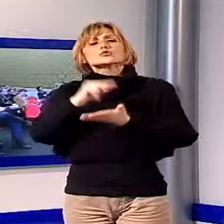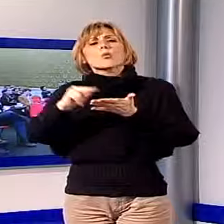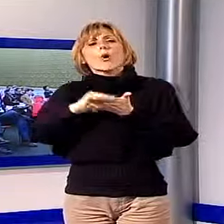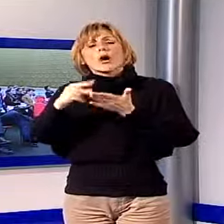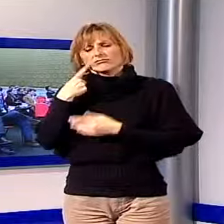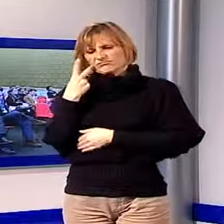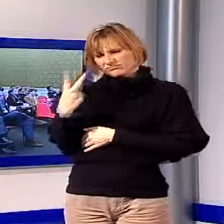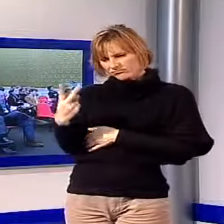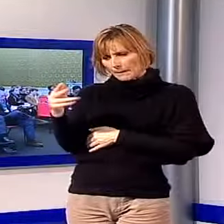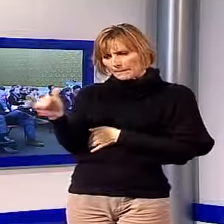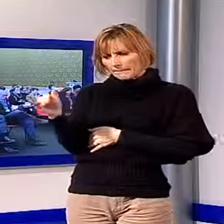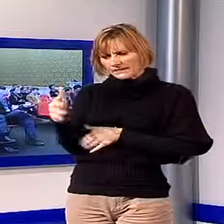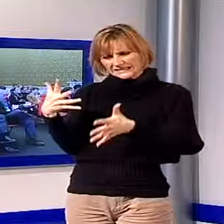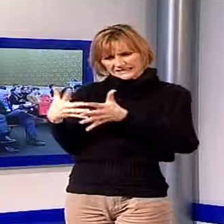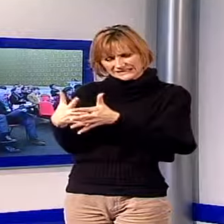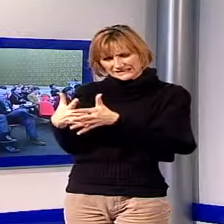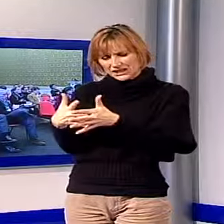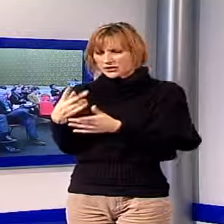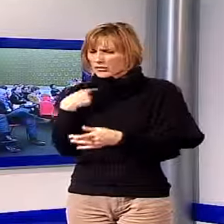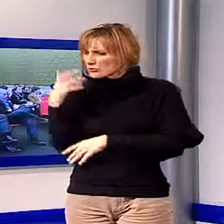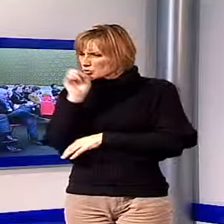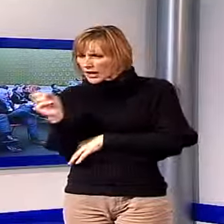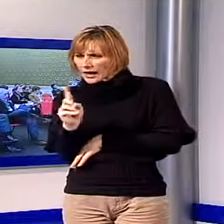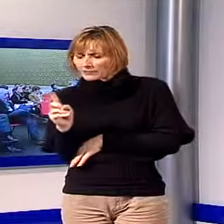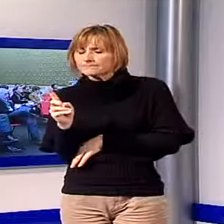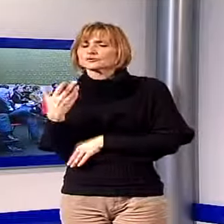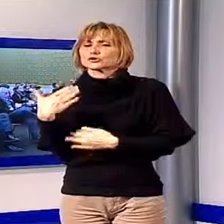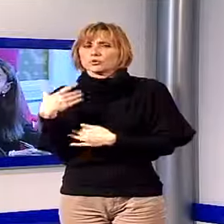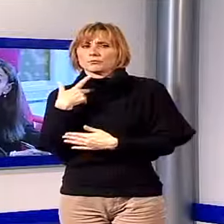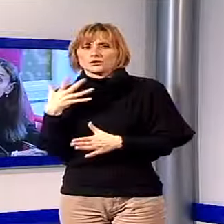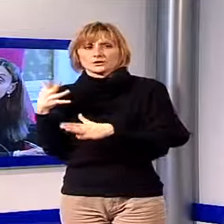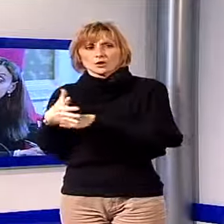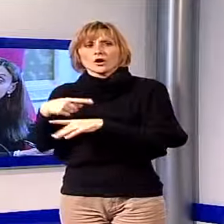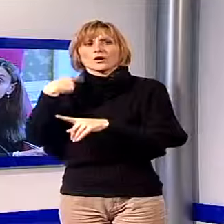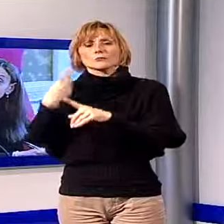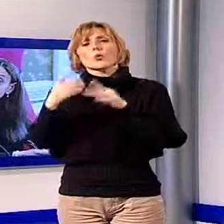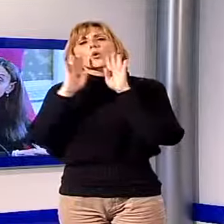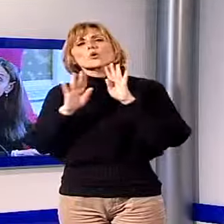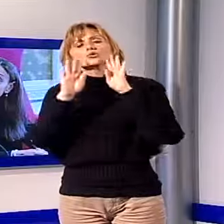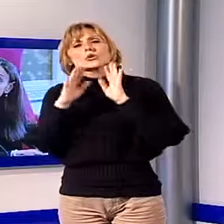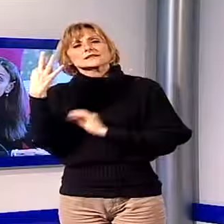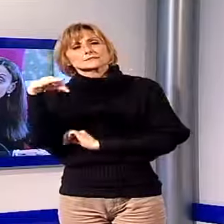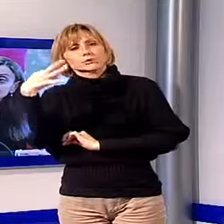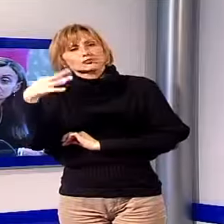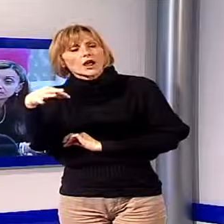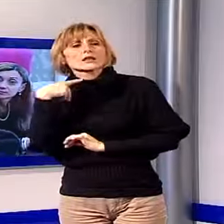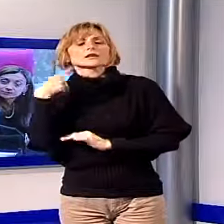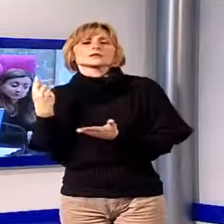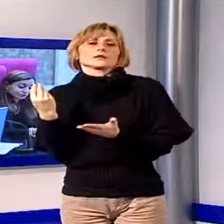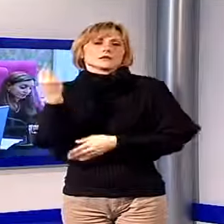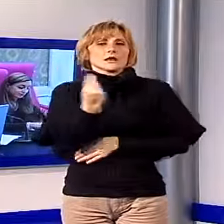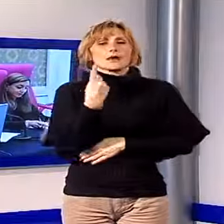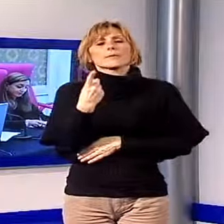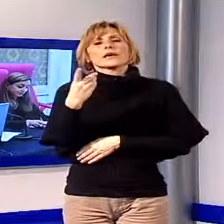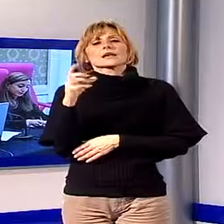sintomi di disagio di difficile interpretazione e prevede la possibilità di consulenze con specialisti messi a disposizione dalle